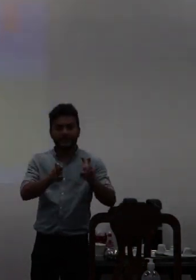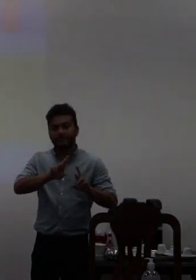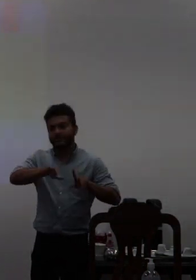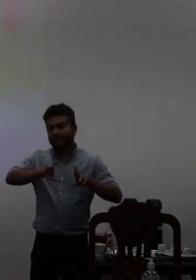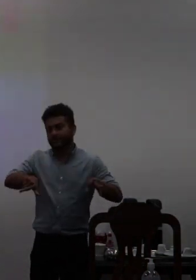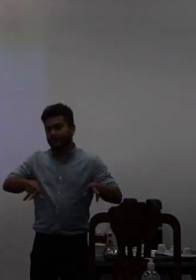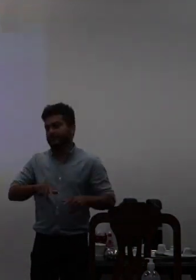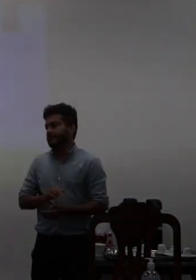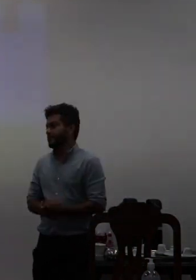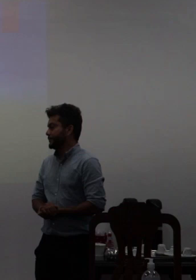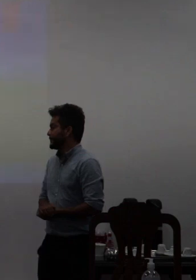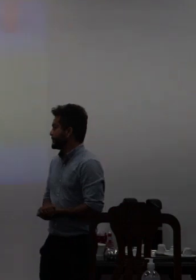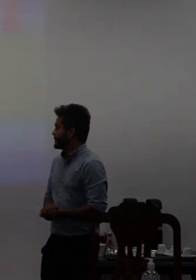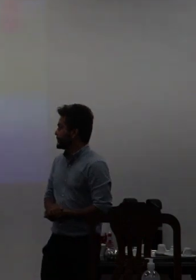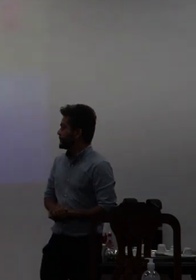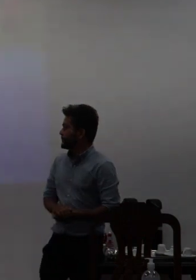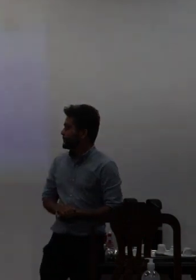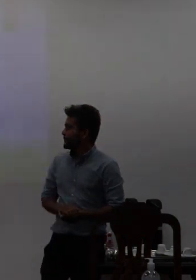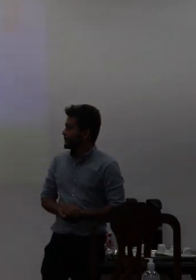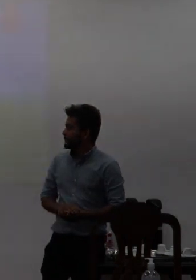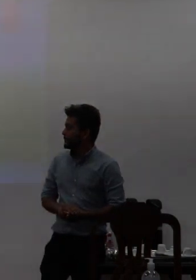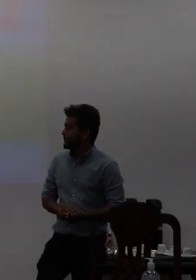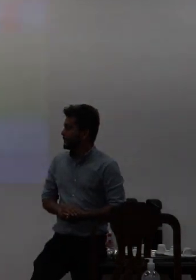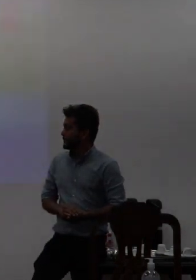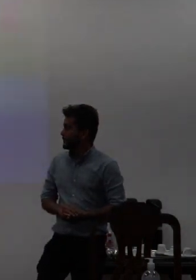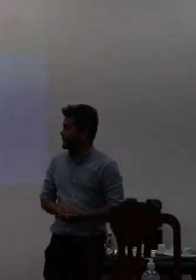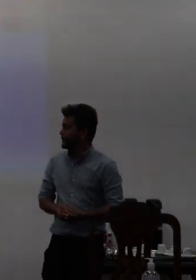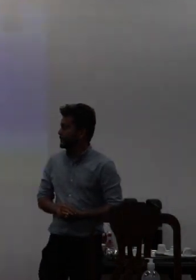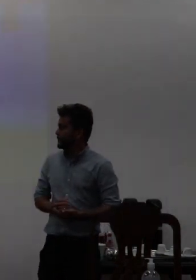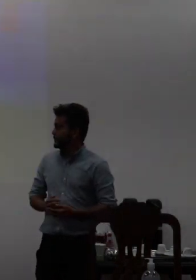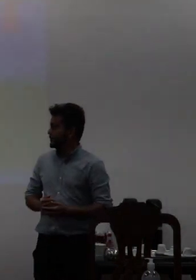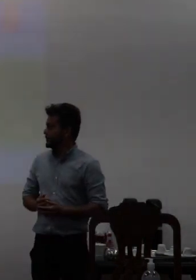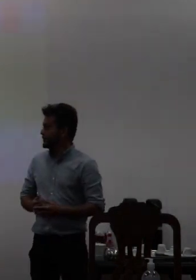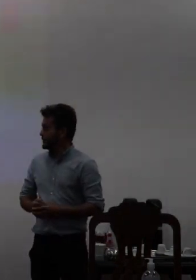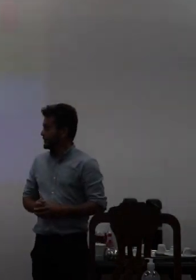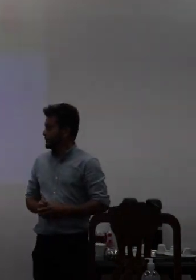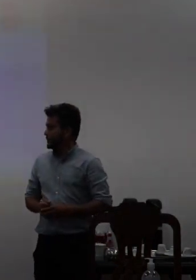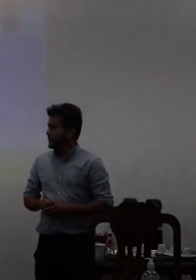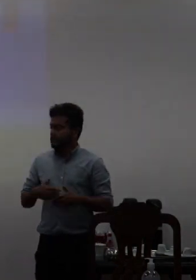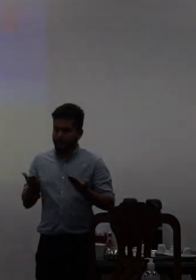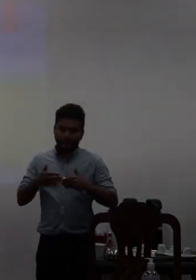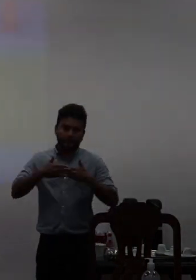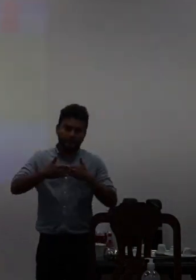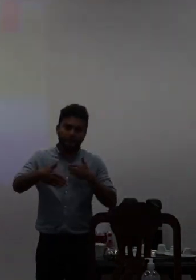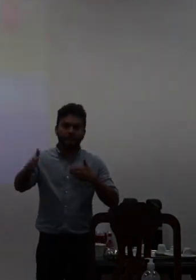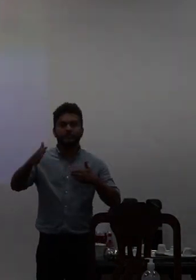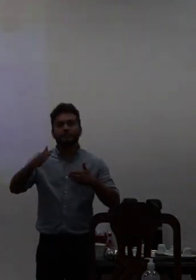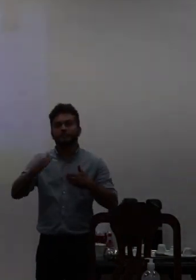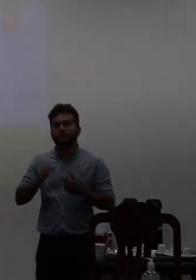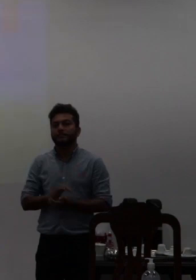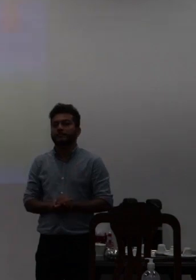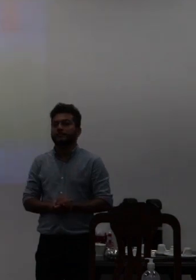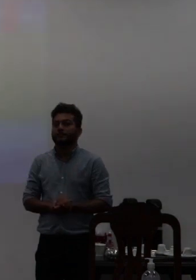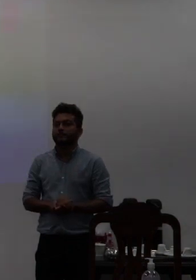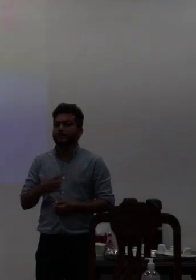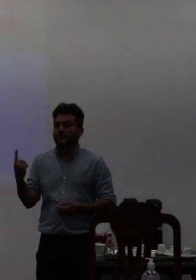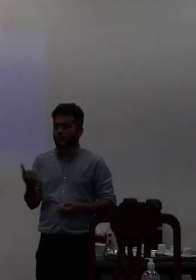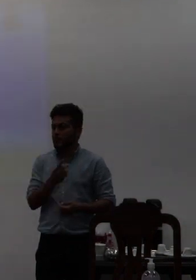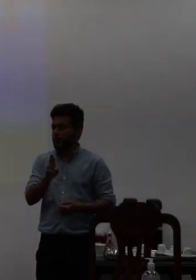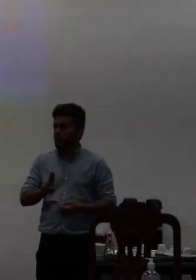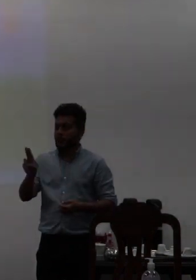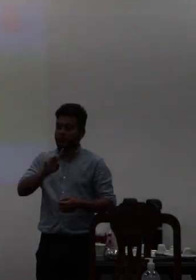sinais a partir daí nós utilizaria esse